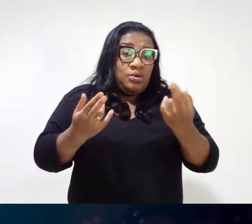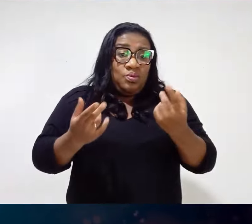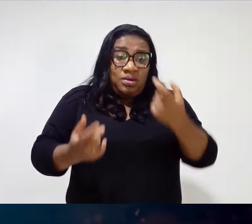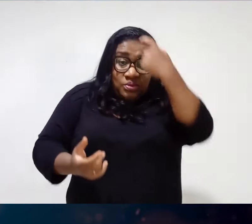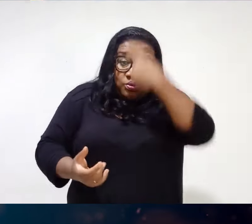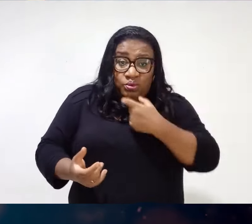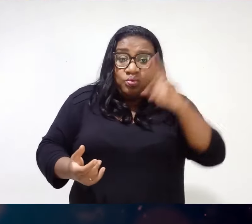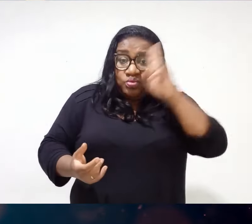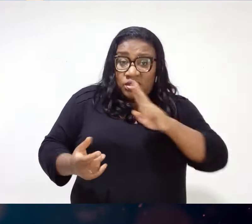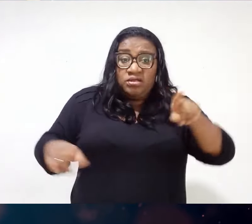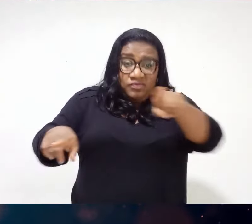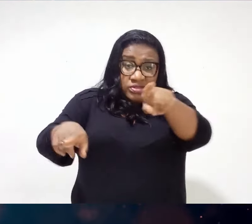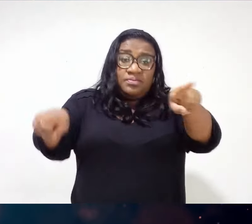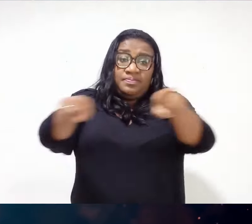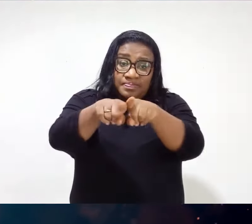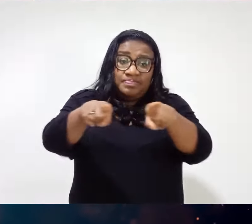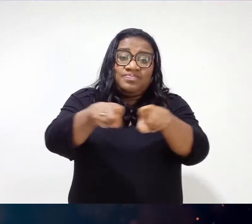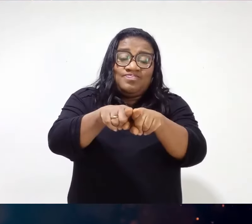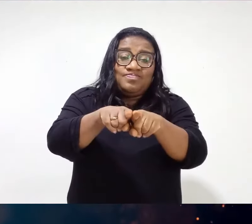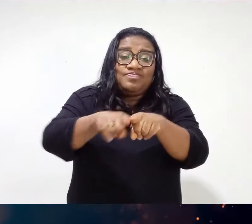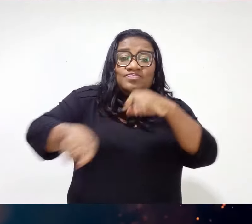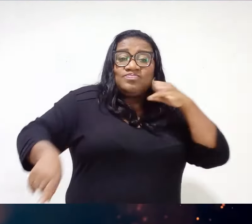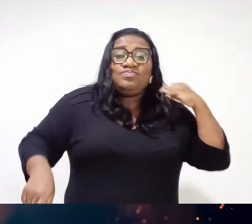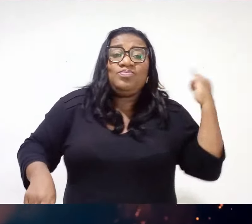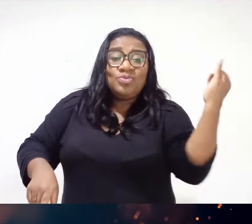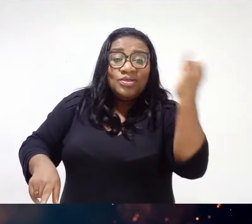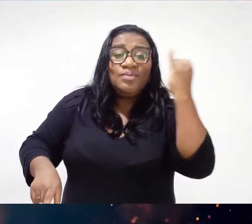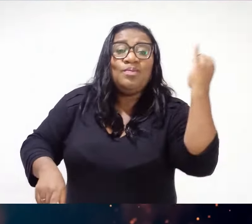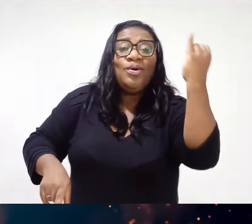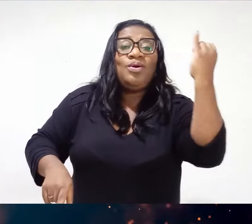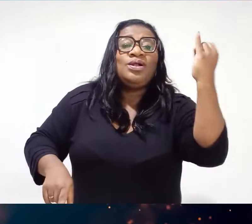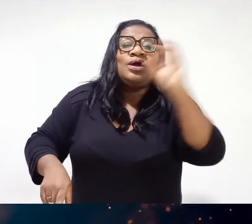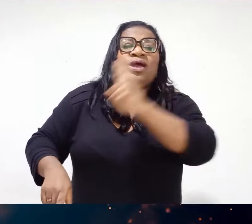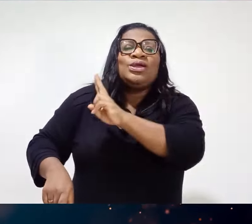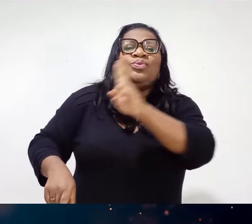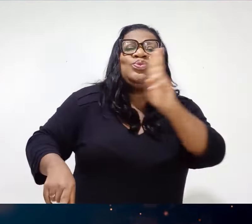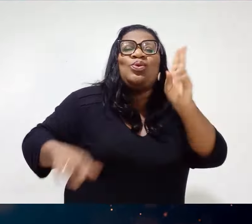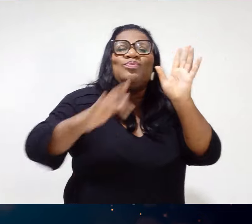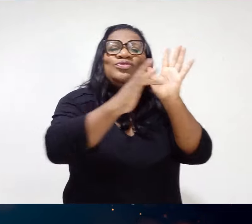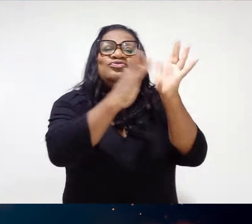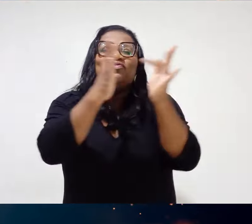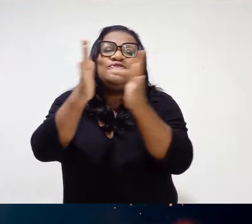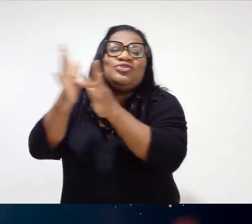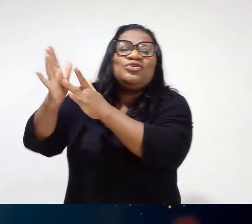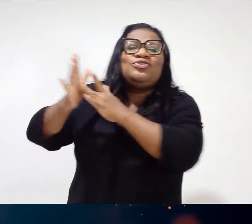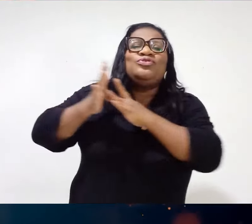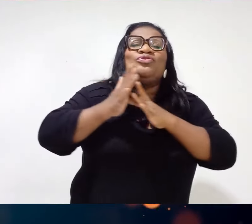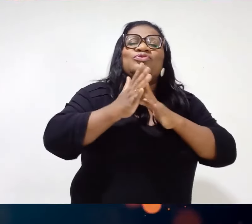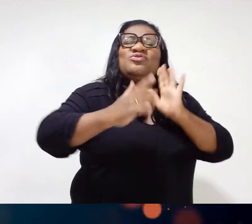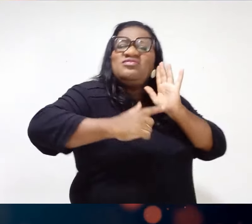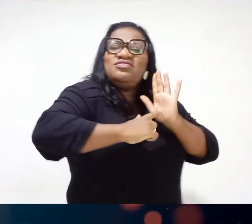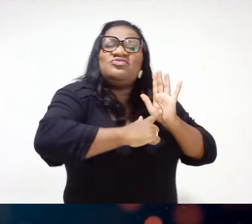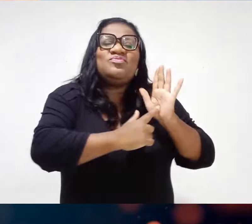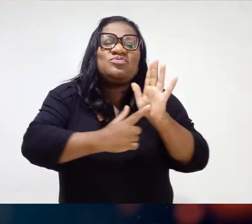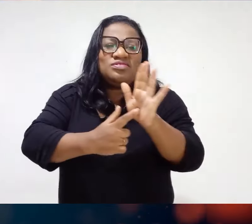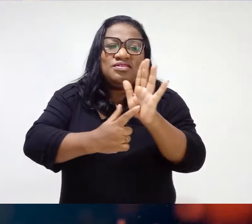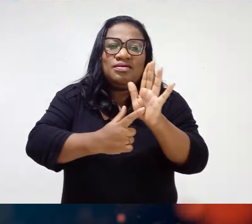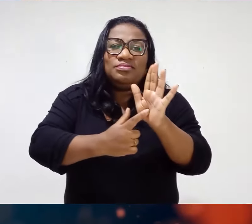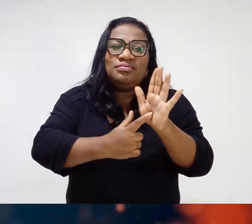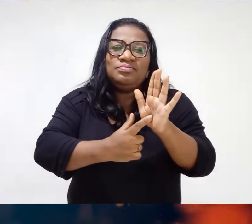usado Você também é Porque o que importa É que o nome de Jesus seja levantado É tão tremendo isso aqui que eu tô te mostrando